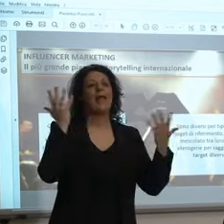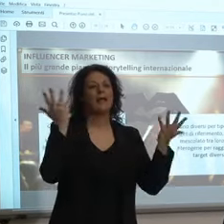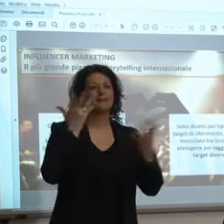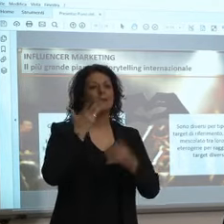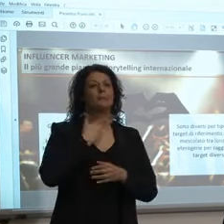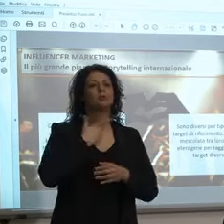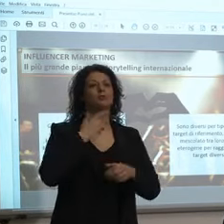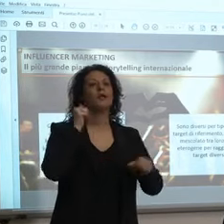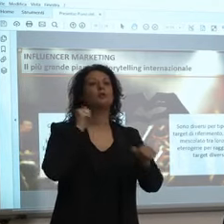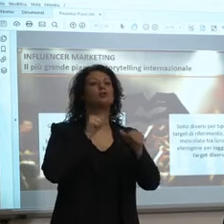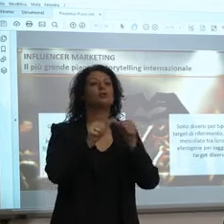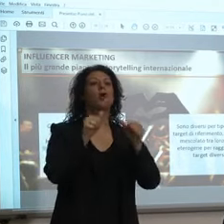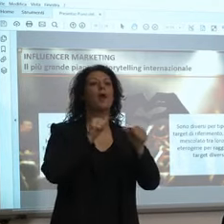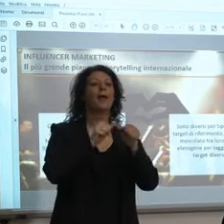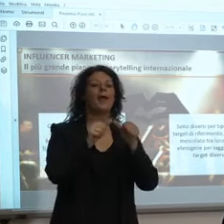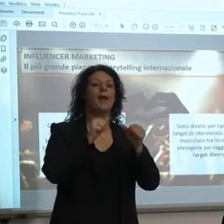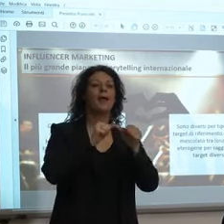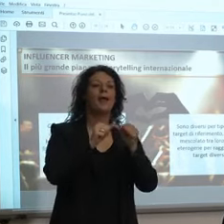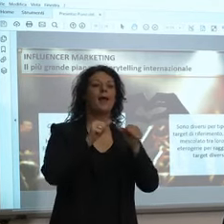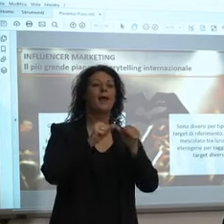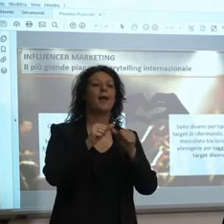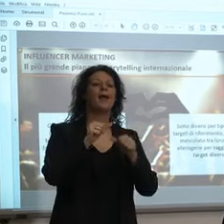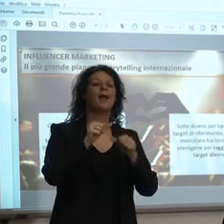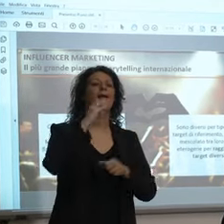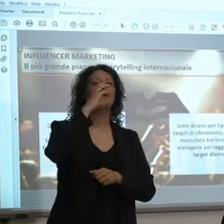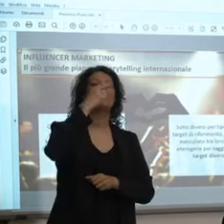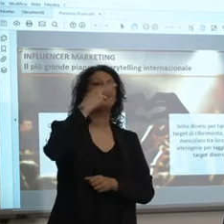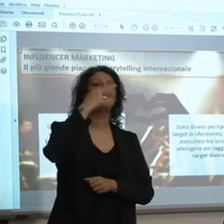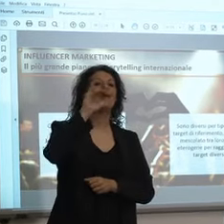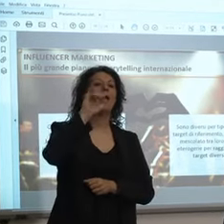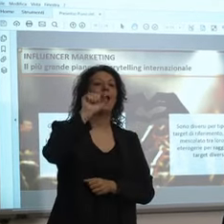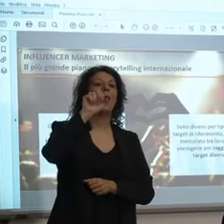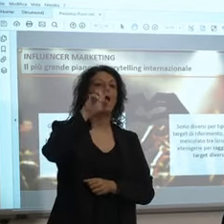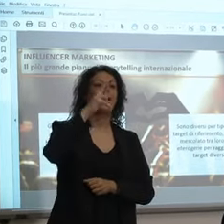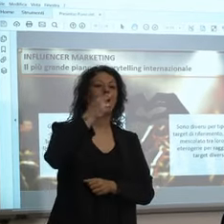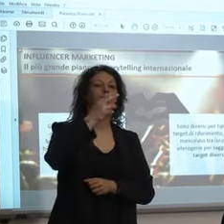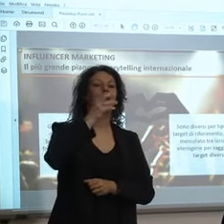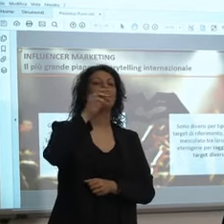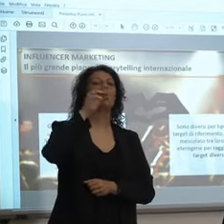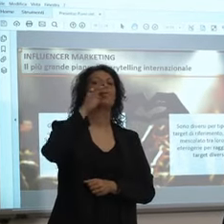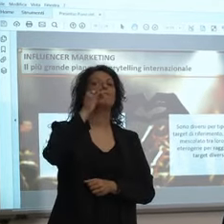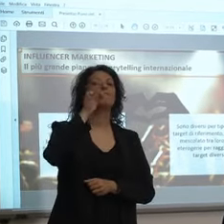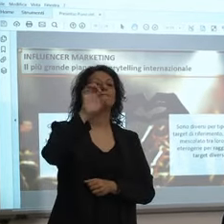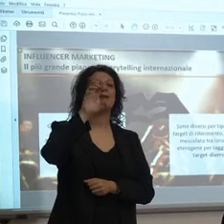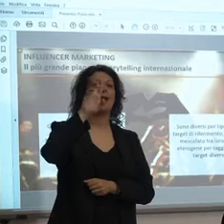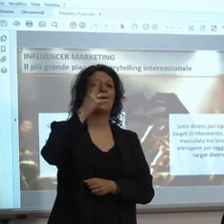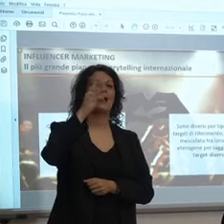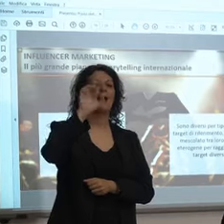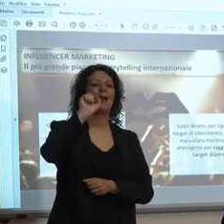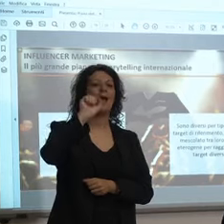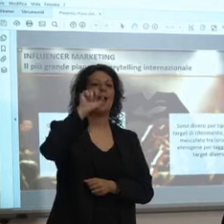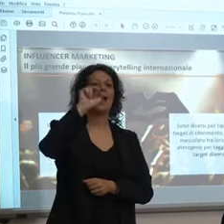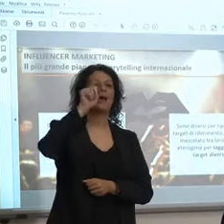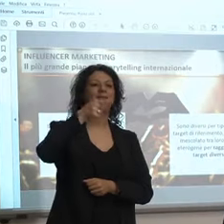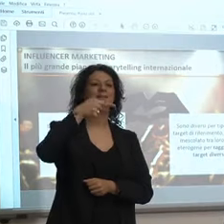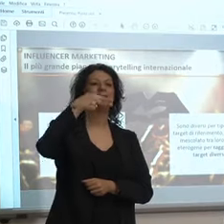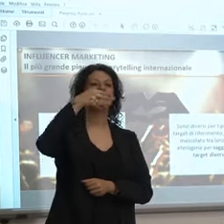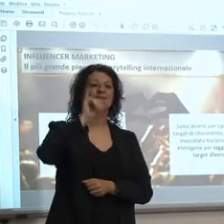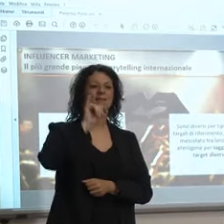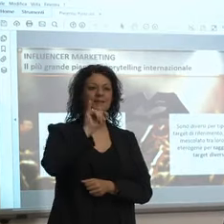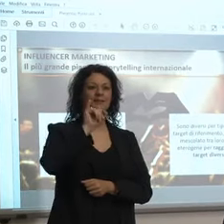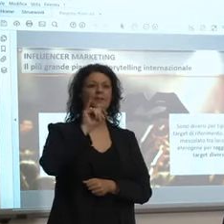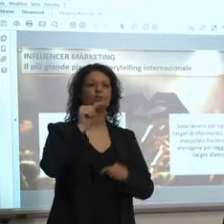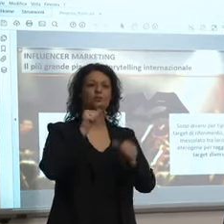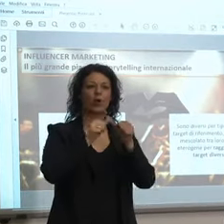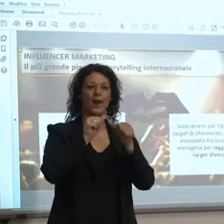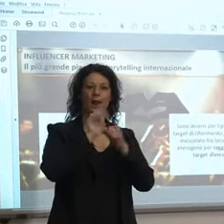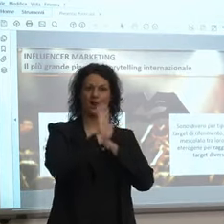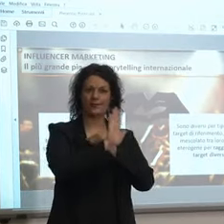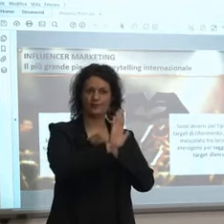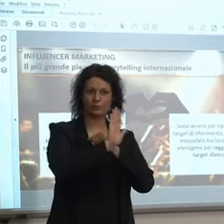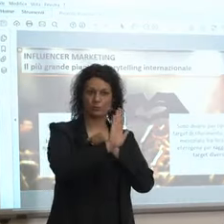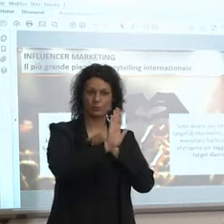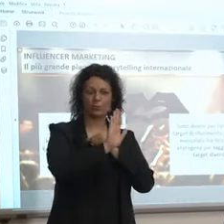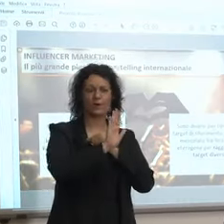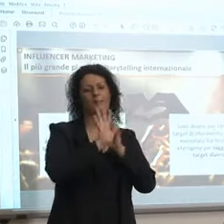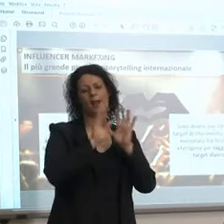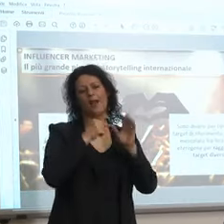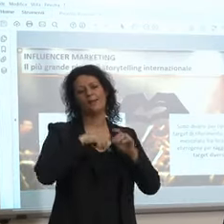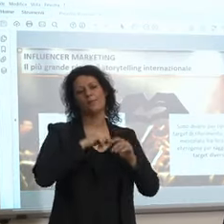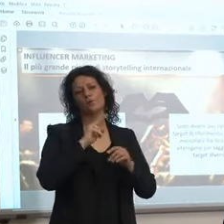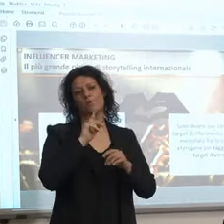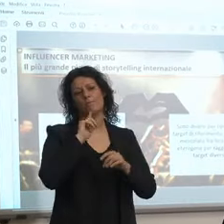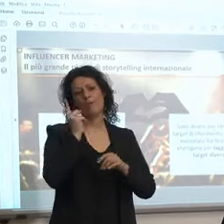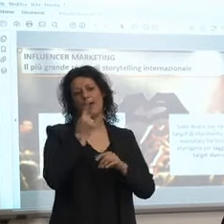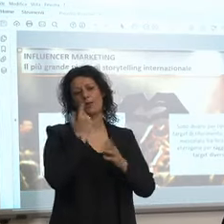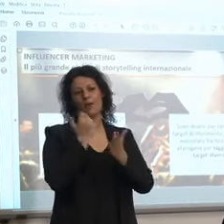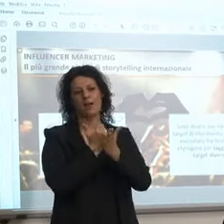Ferragni ce ne sono più di qualcuno però in questo momento preferirei li abbiamo già contattati qualcuno ci ha già detto di